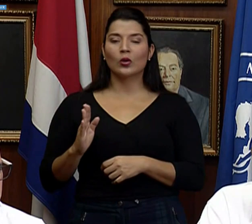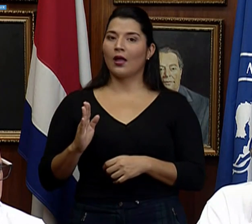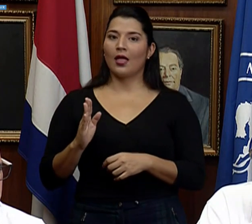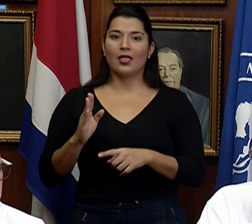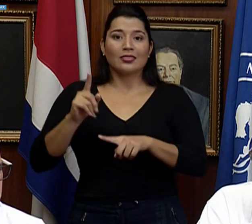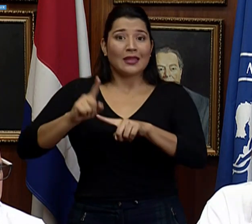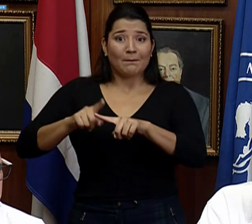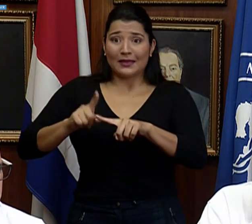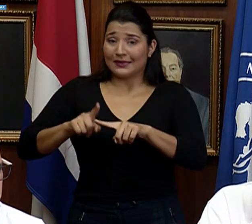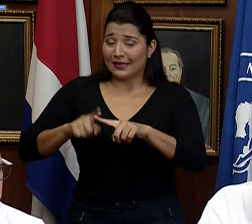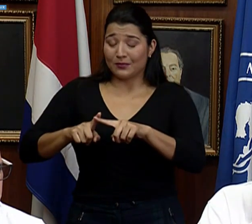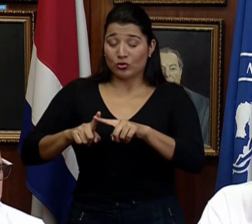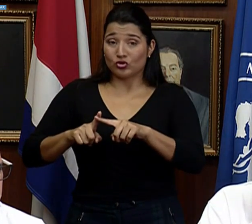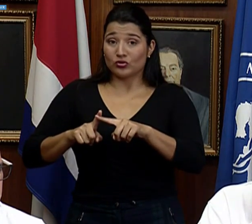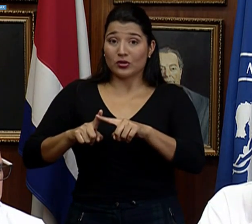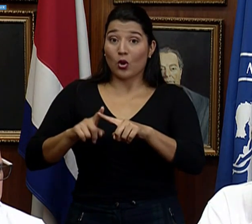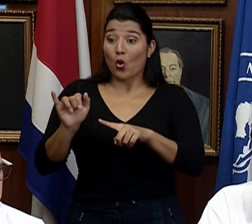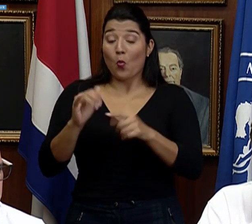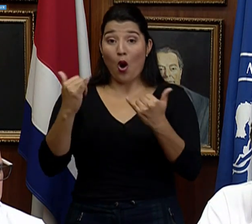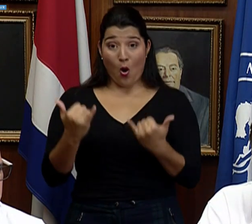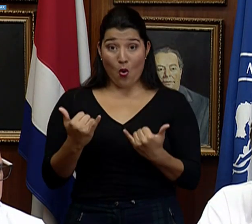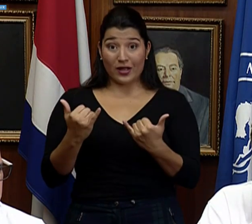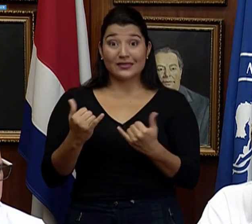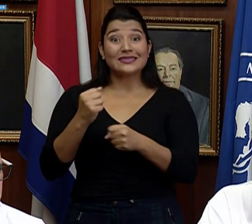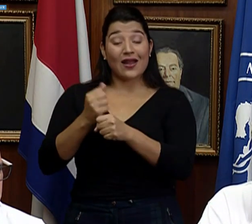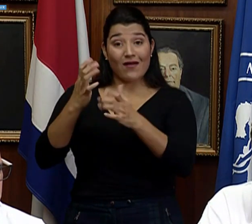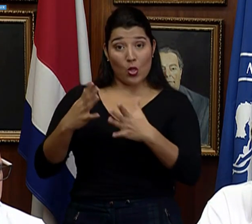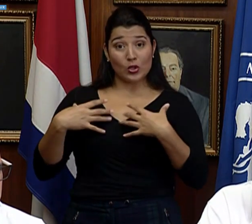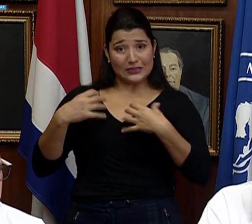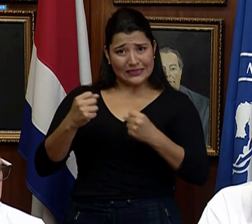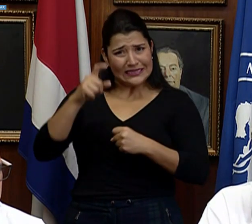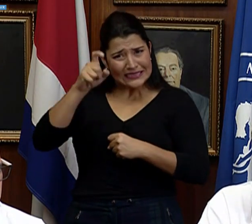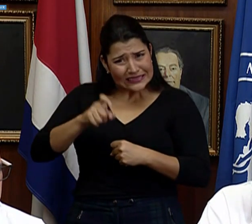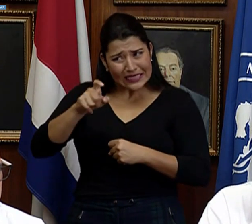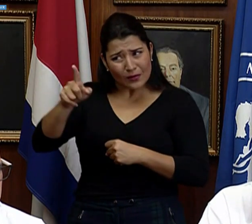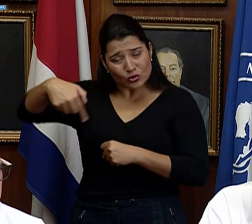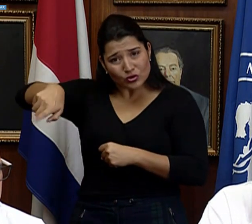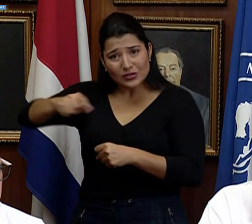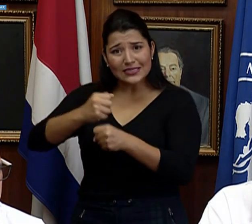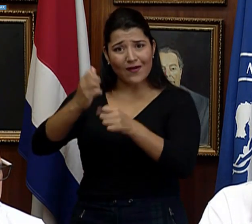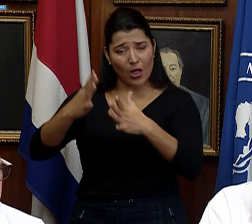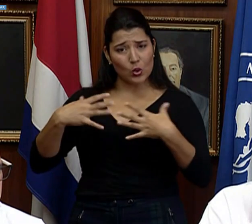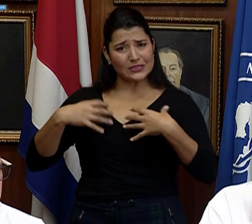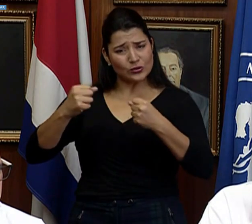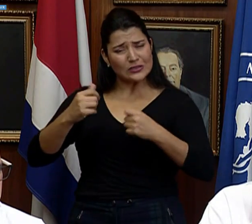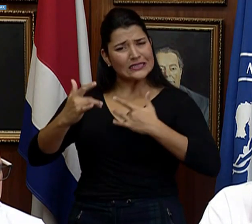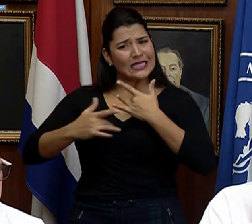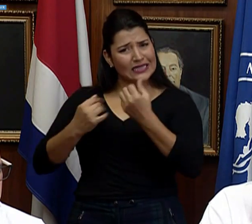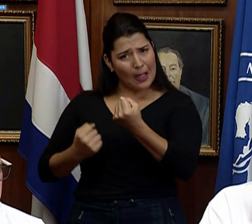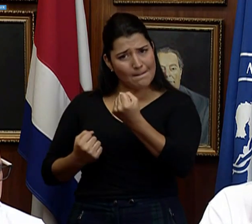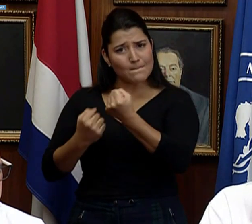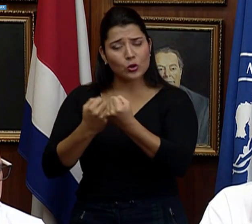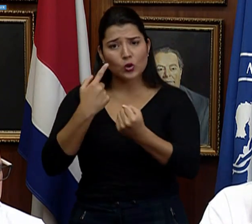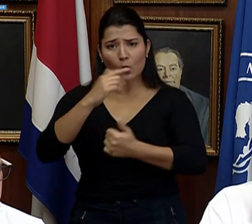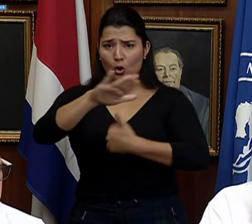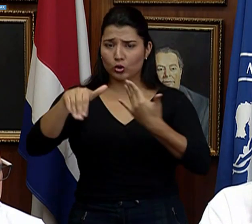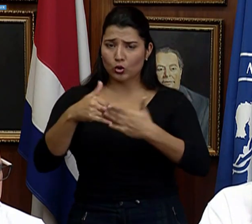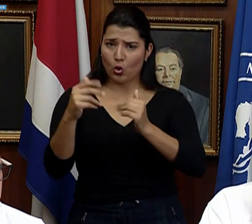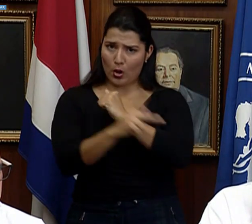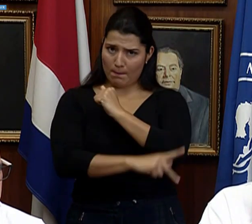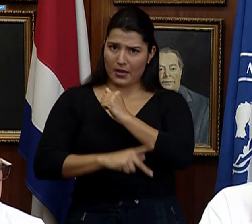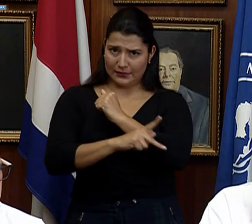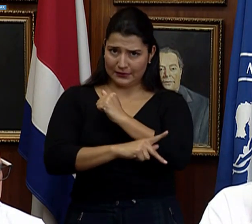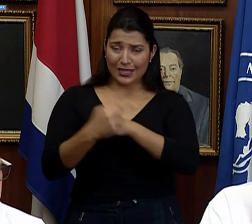y tenemos que asegurar que ellos se sientan respaldados por todo el país, que todo el país tiene cubierto su espalda.